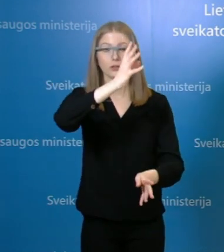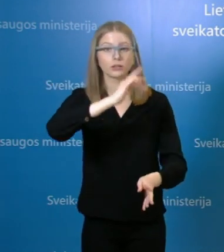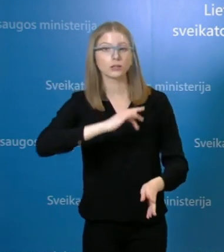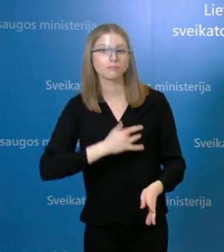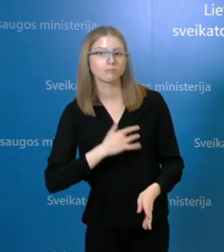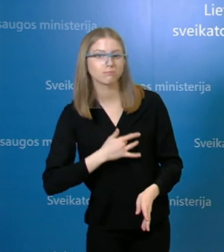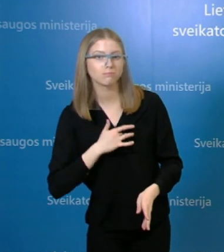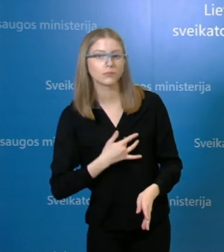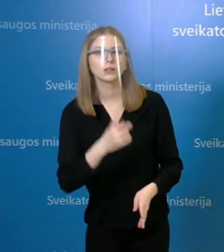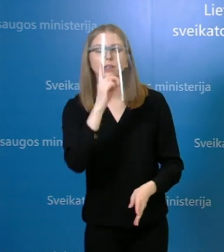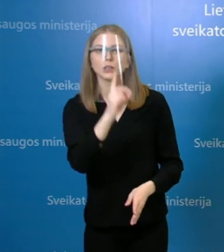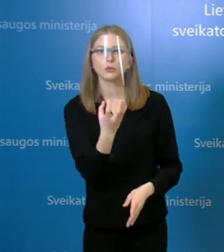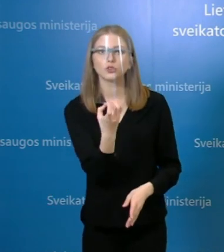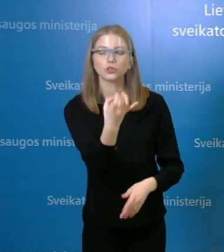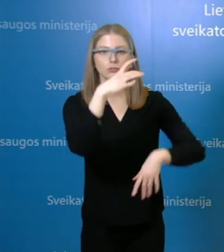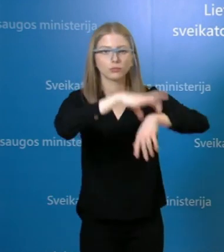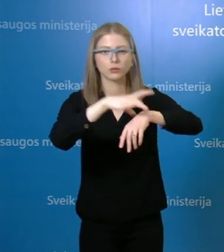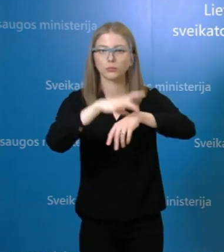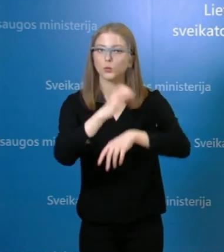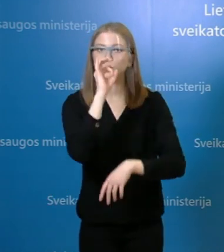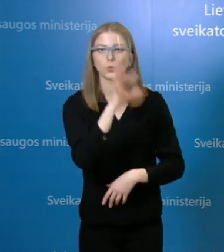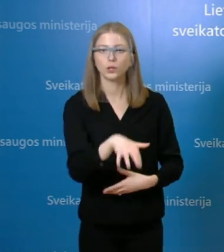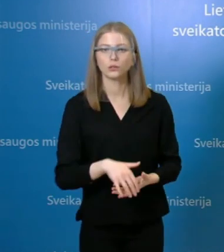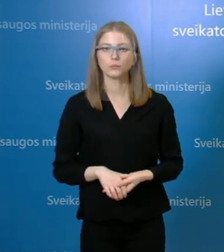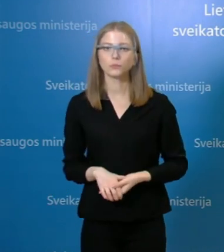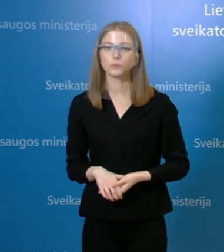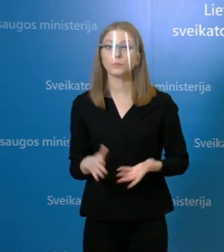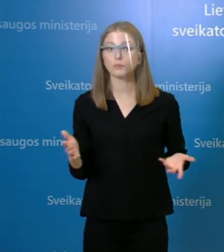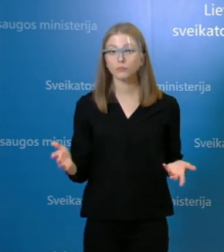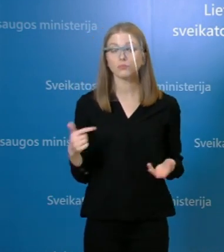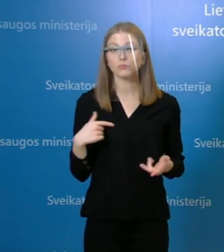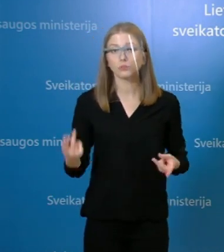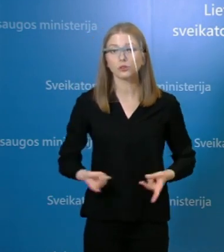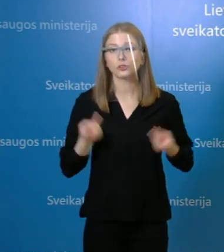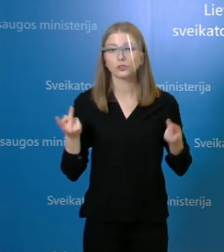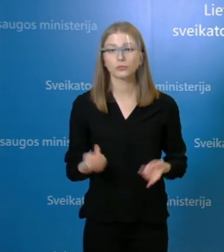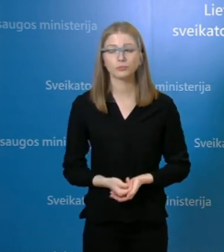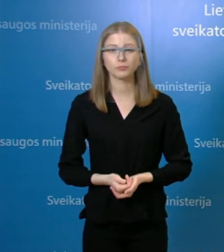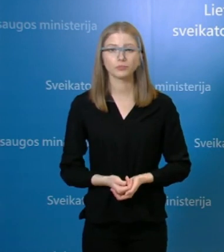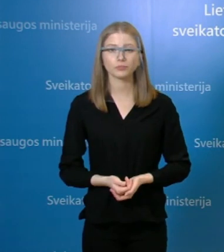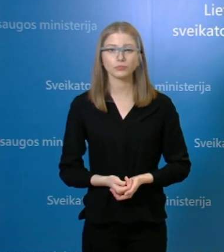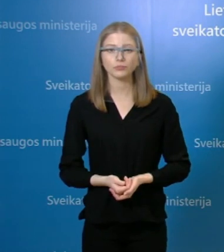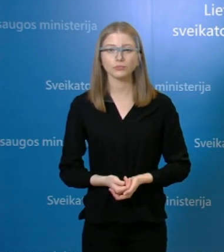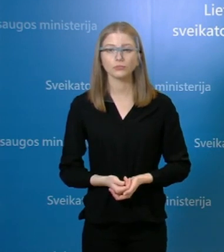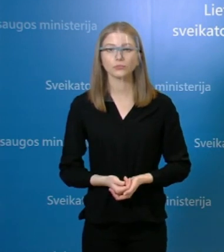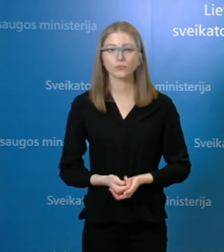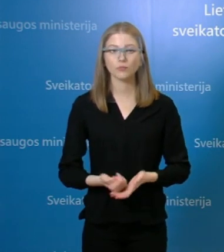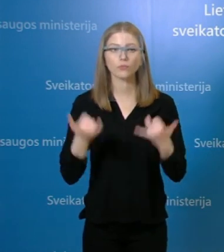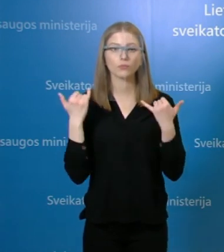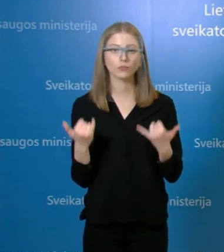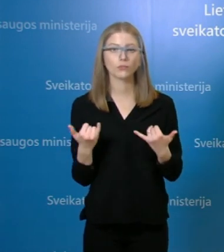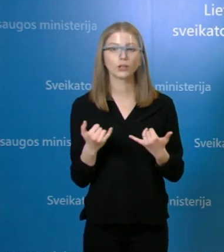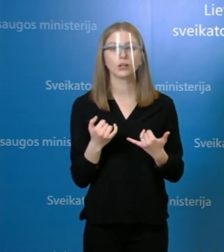patvirtinta ir susijusių atvejų nebuvo. Dėl to tikrai labai džiaugiamės. Ir iš tikrųjų, kol tie židiniai vis dėl to yra